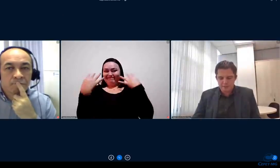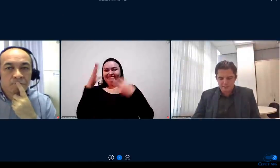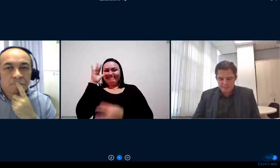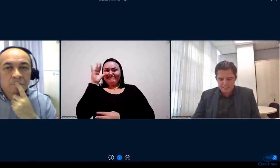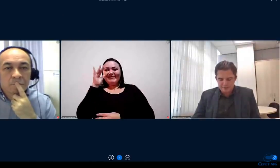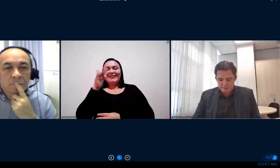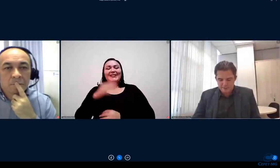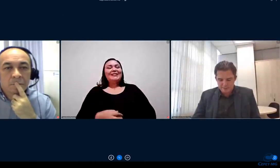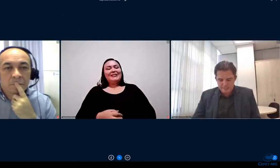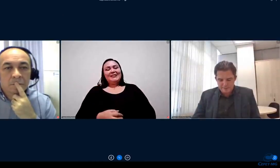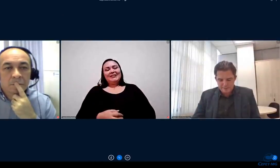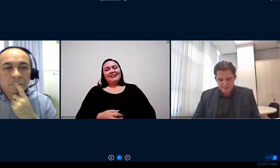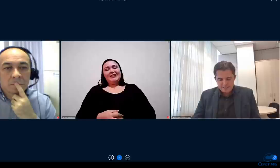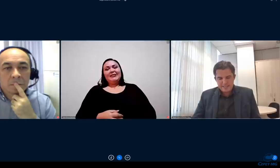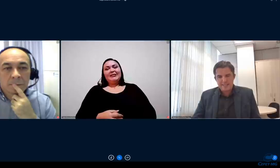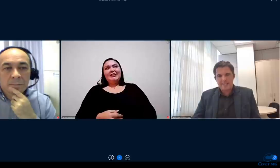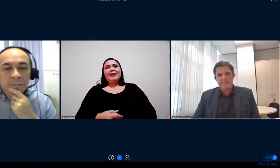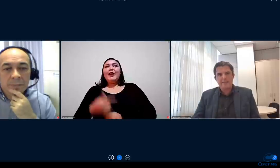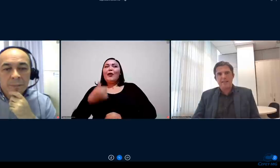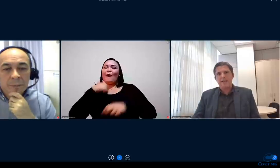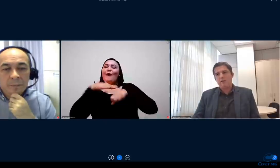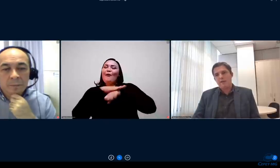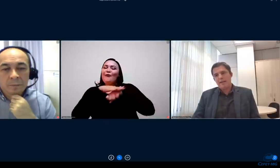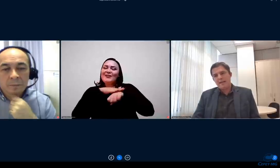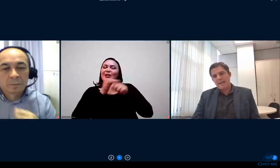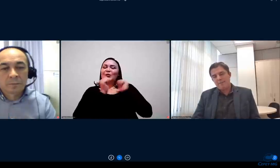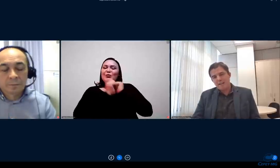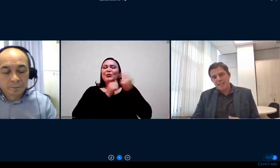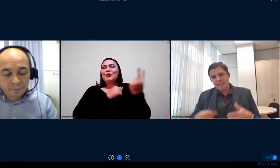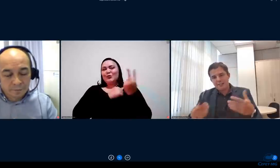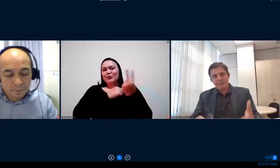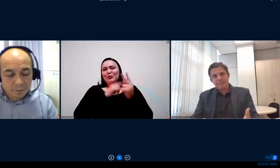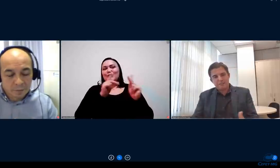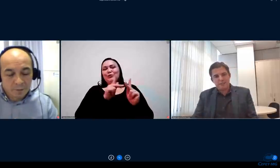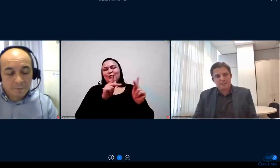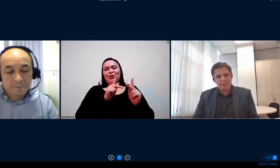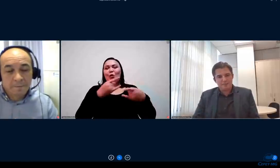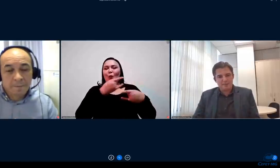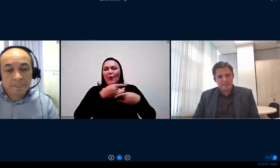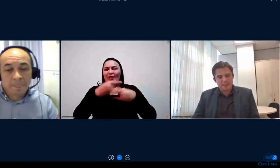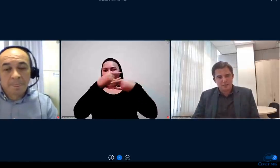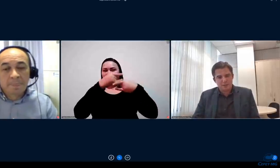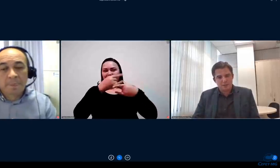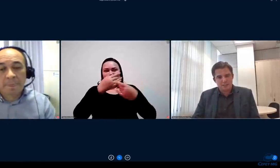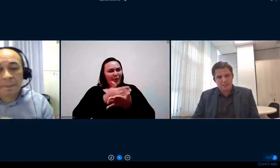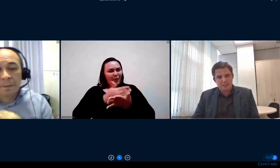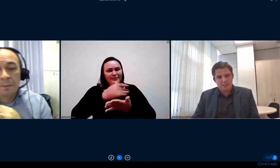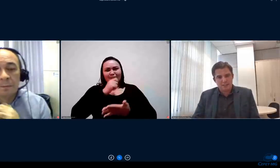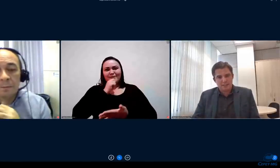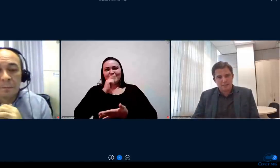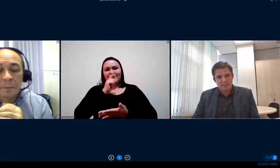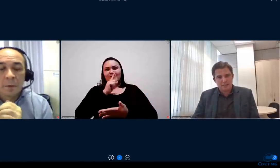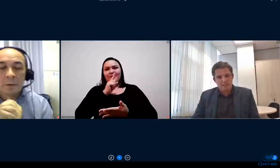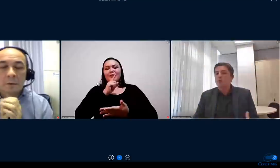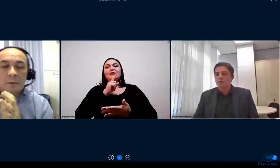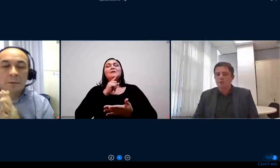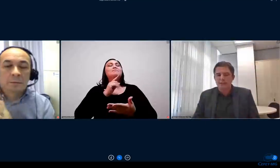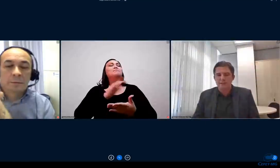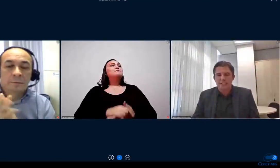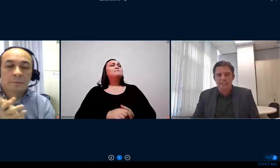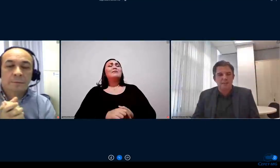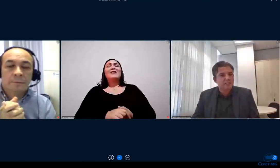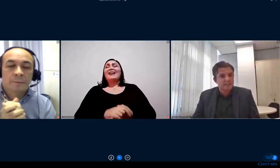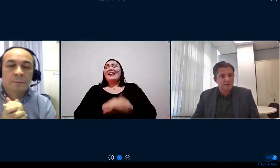com os professores antes da live começar é que à frente desse processo de implementação que nós estamos com uma equipe